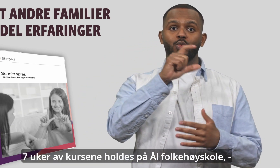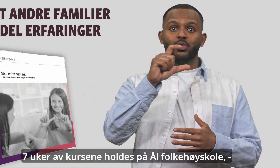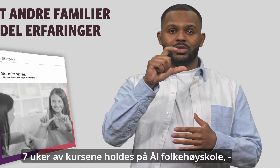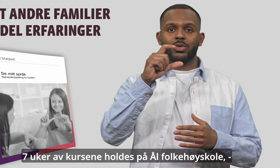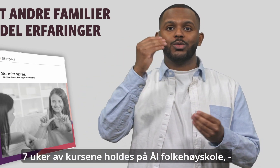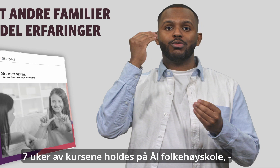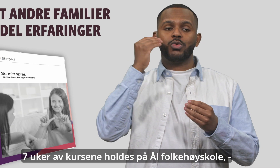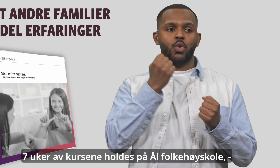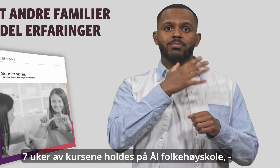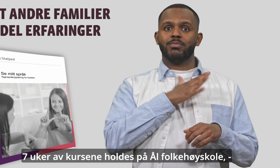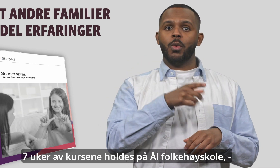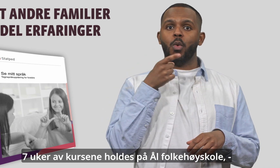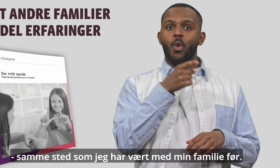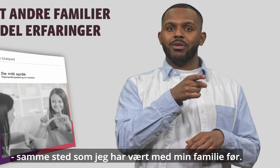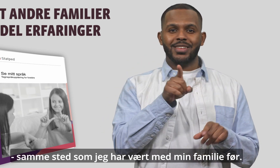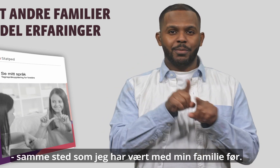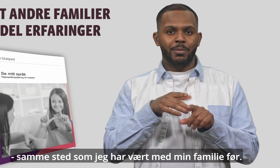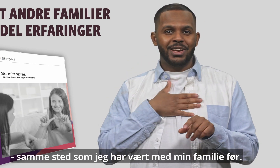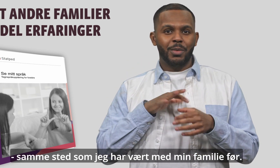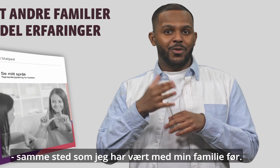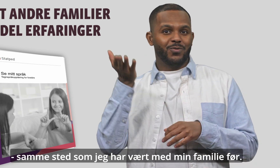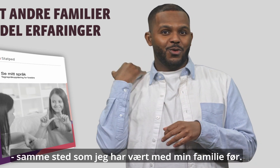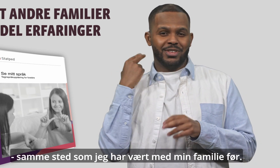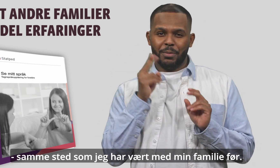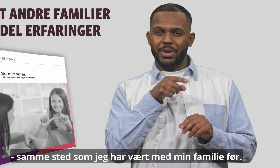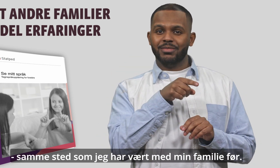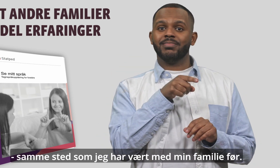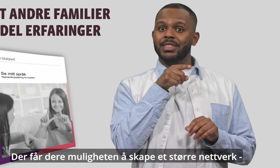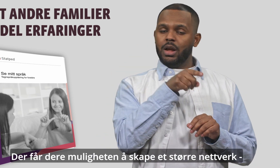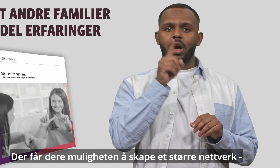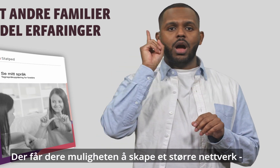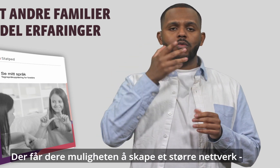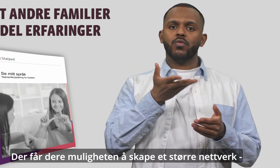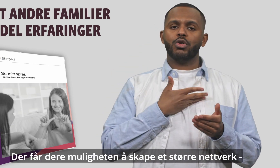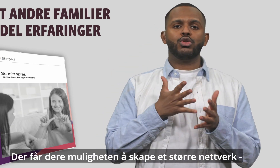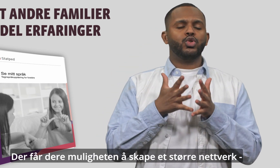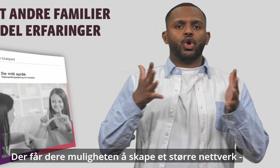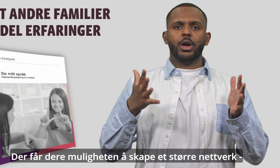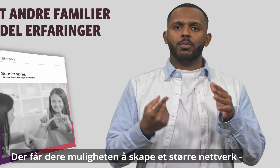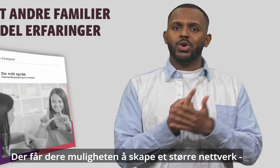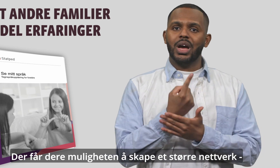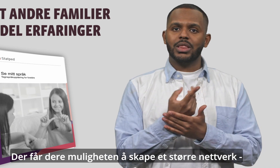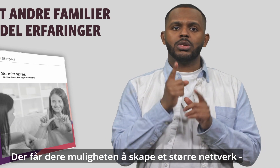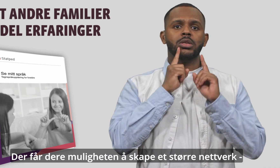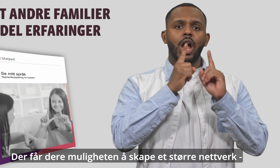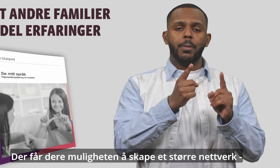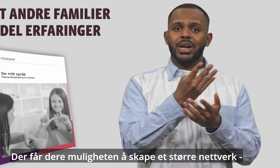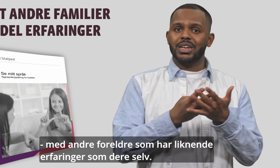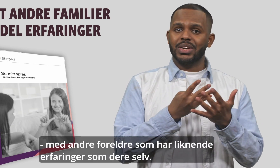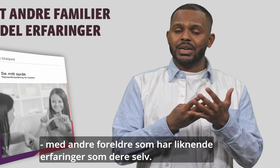Syv uker av kursene holdes på Aal Folkehuskole sammen med det som jeg har vært med min familie. 17. får du muligheten til å skape et større nettverk med